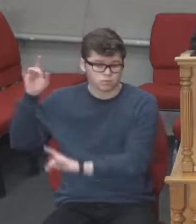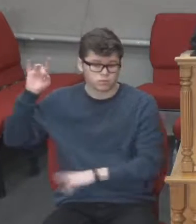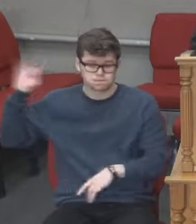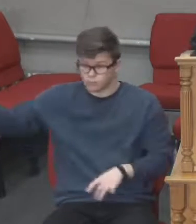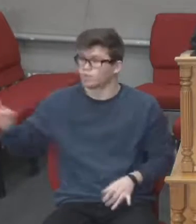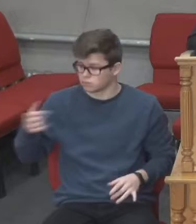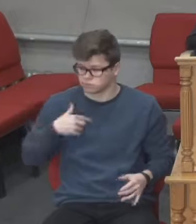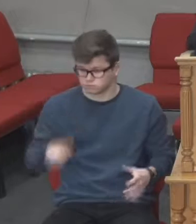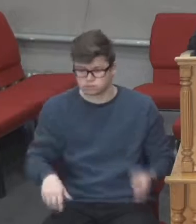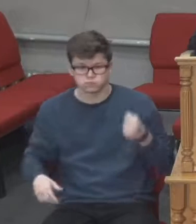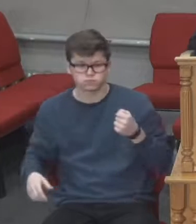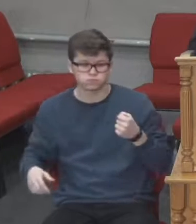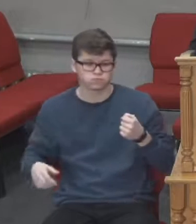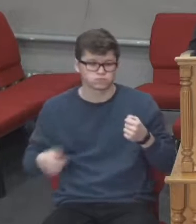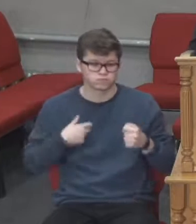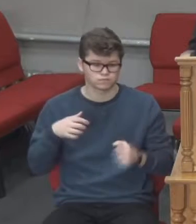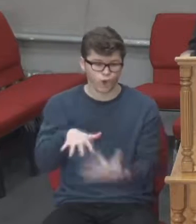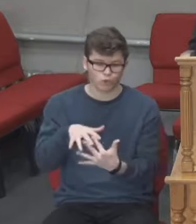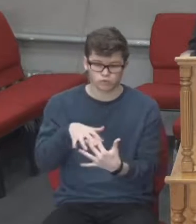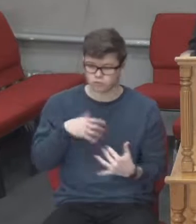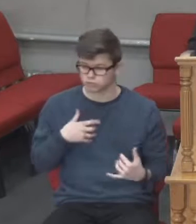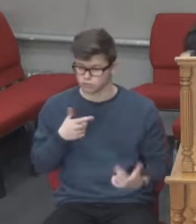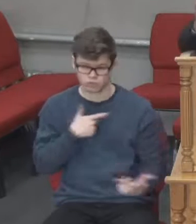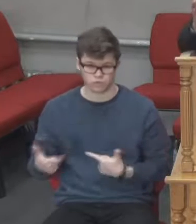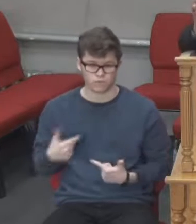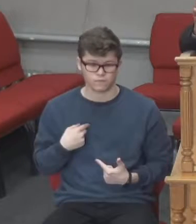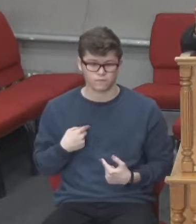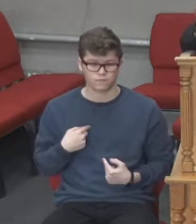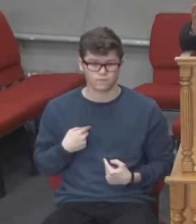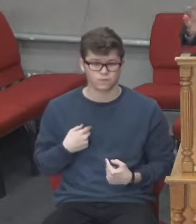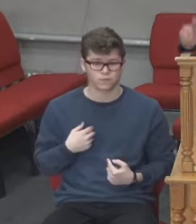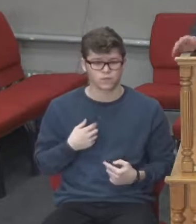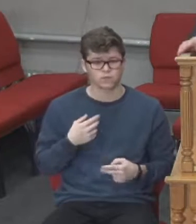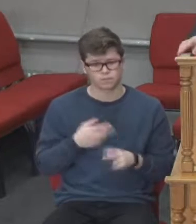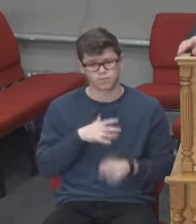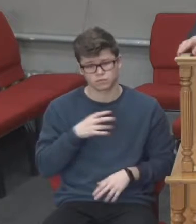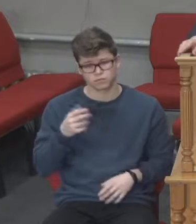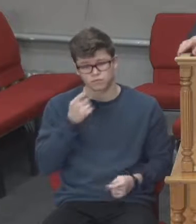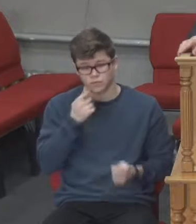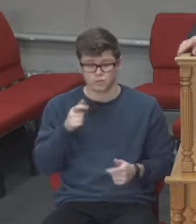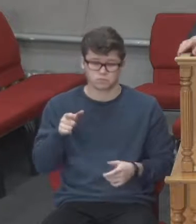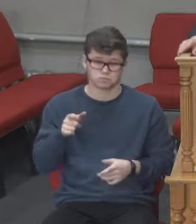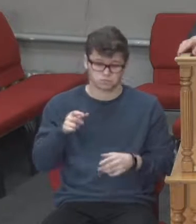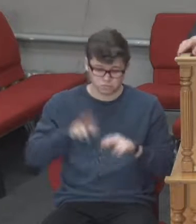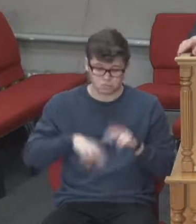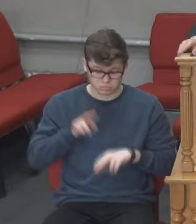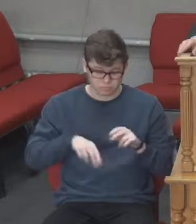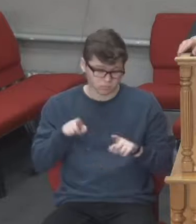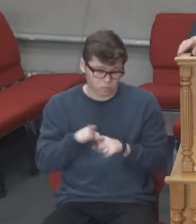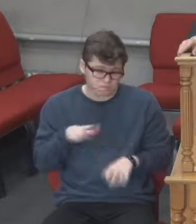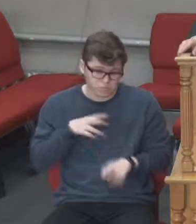а брати меча, брати щита, йти на війну. Ці люди, вони пильнували. І вони побудували стіни Єрусалиму.